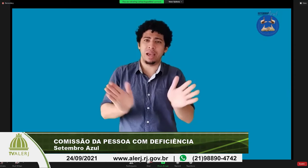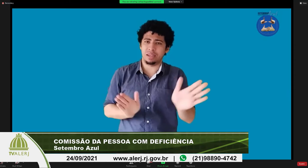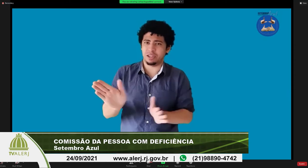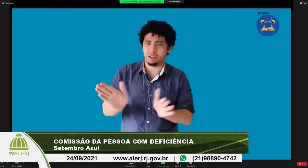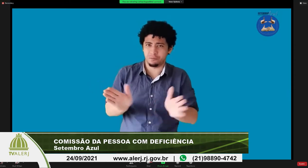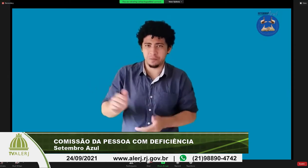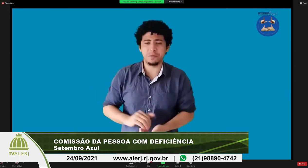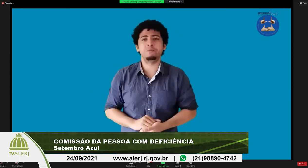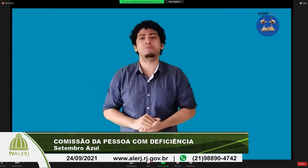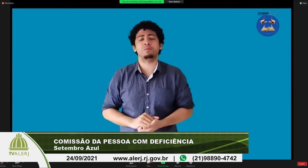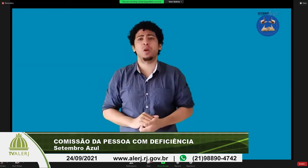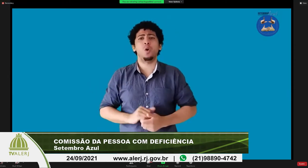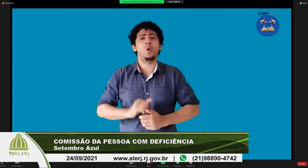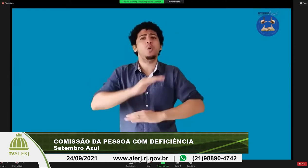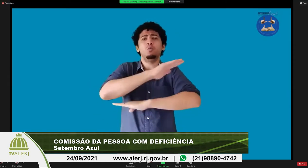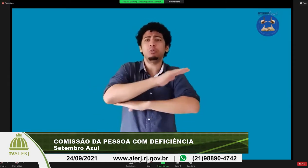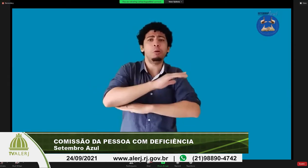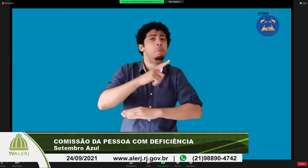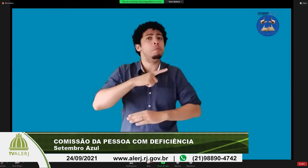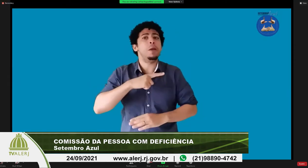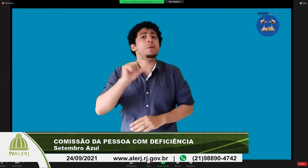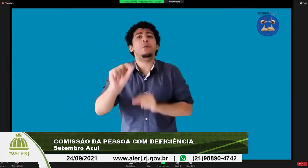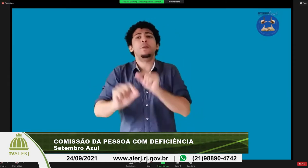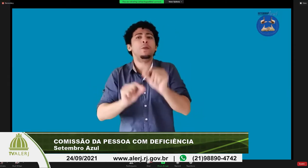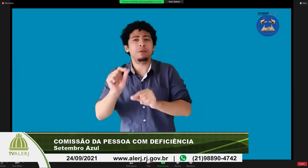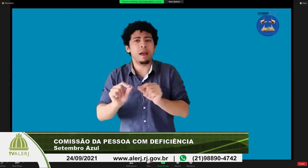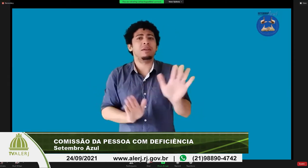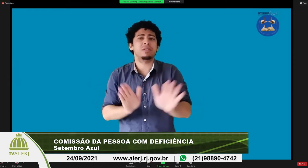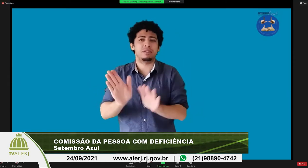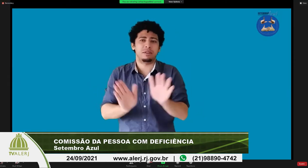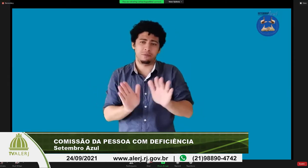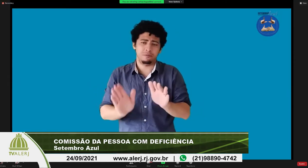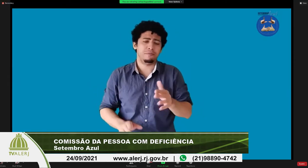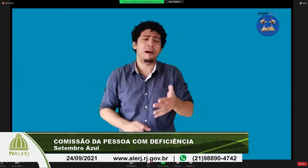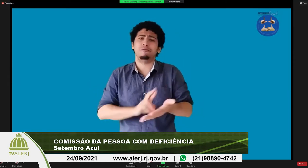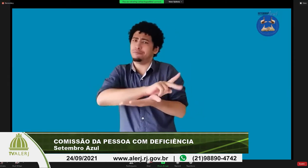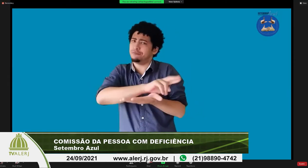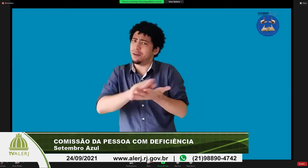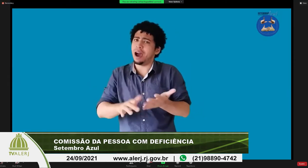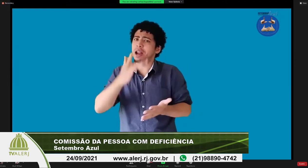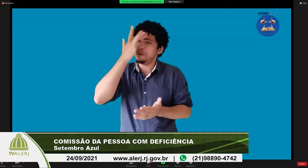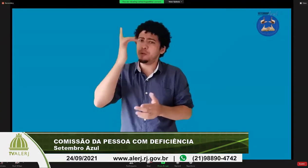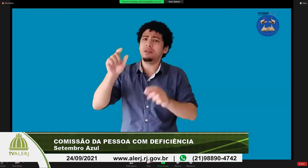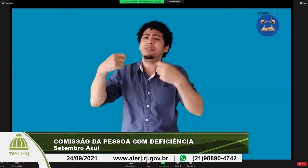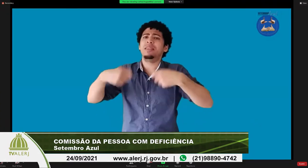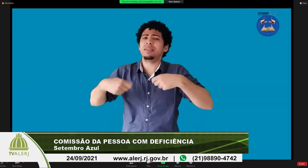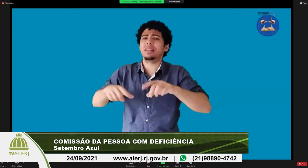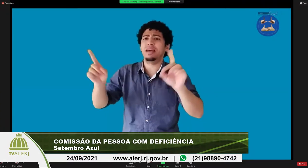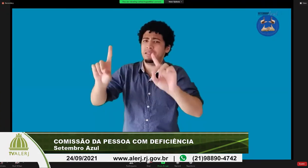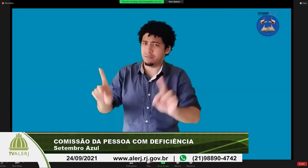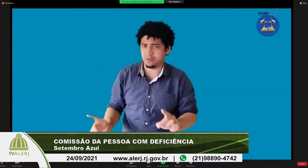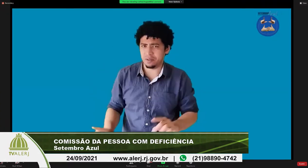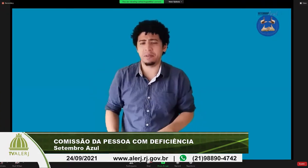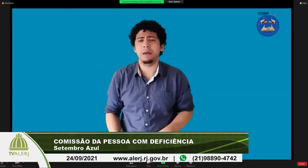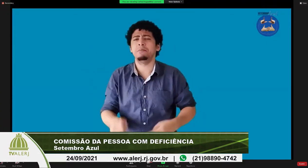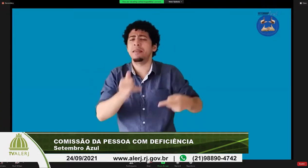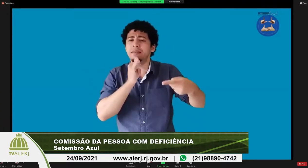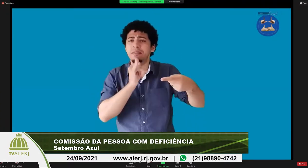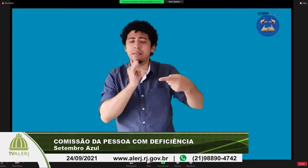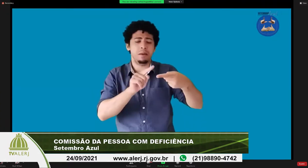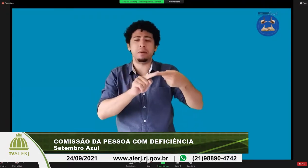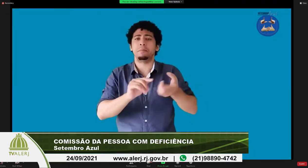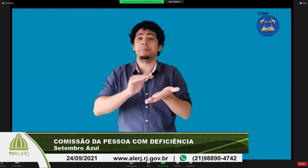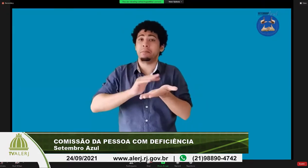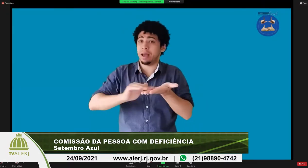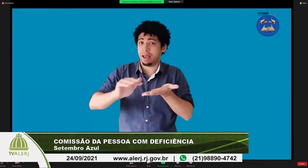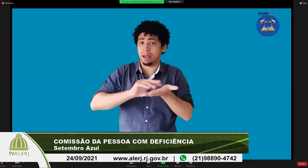reflexões certas estratégias para que o trabalho tenha uma qualidade de acessibilidade primeira o Museu do Amanhã tem